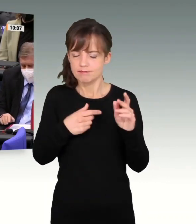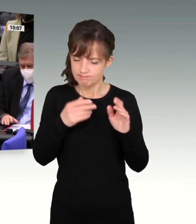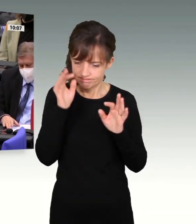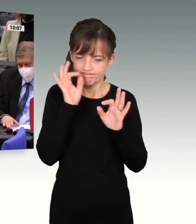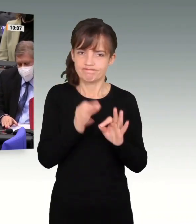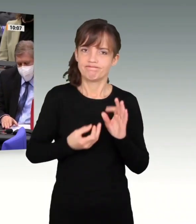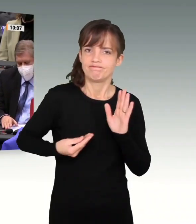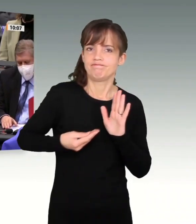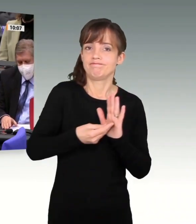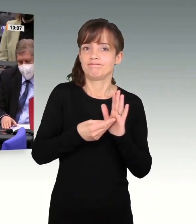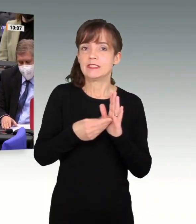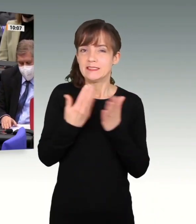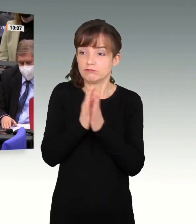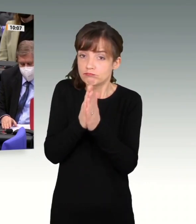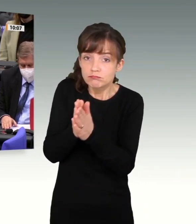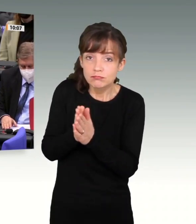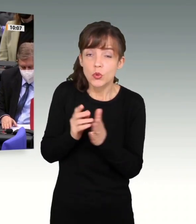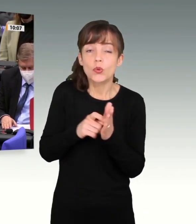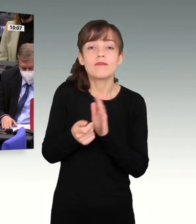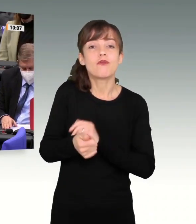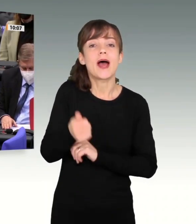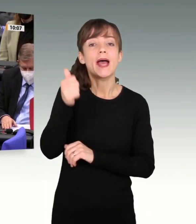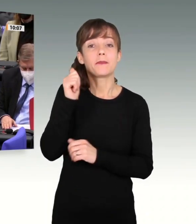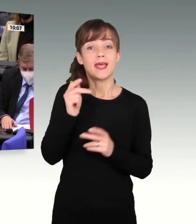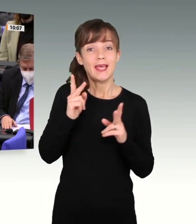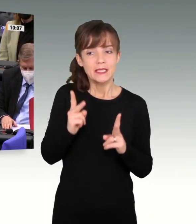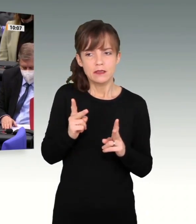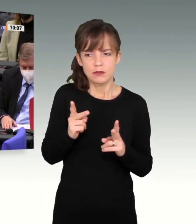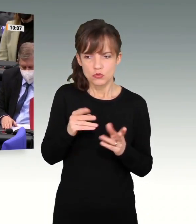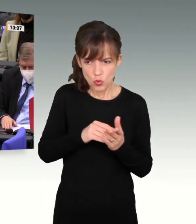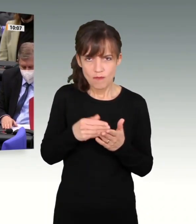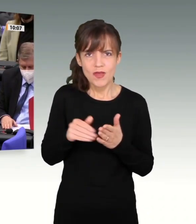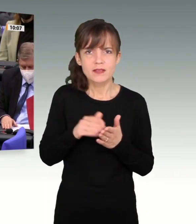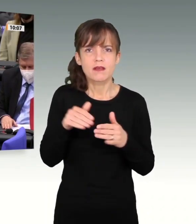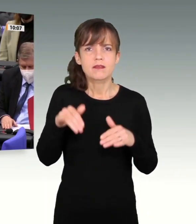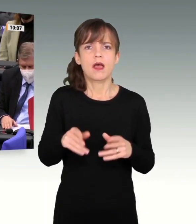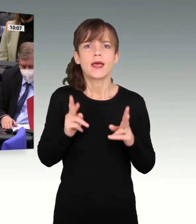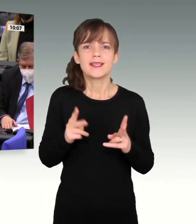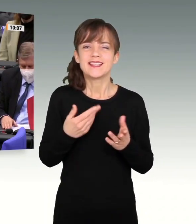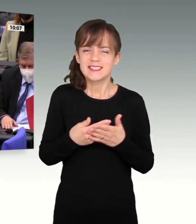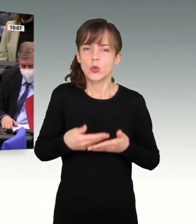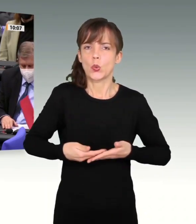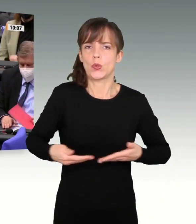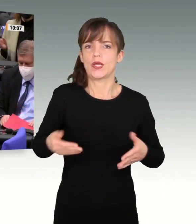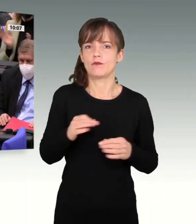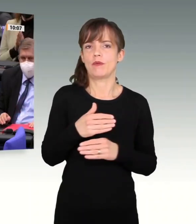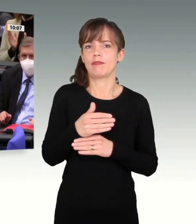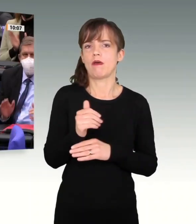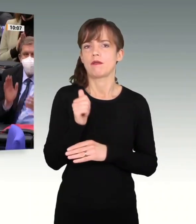das, damals richtig war, nämlich vor einem Jahr, das bleibt jetzt auch richtig, und das ist die Grundlage für diesen Nachtragshaushalt. Vielen Dank.